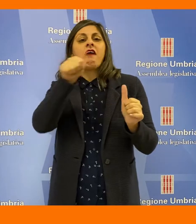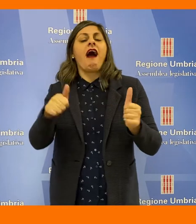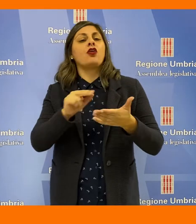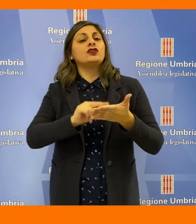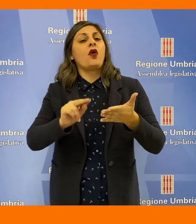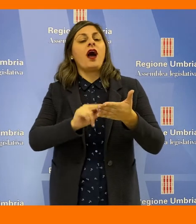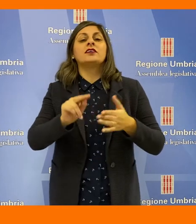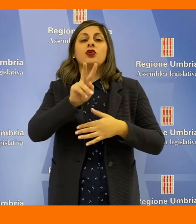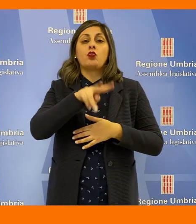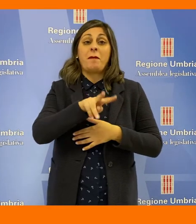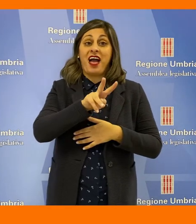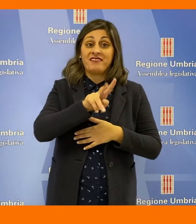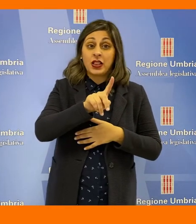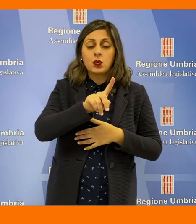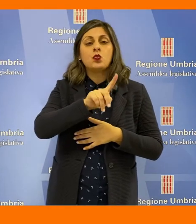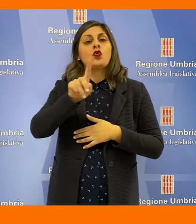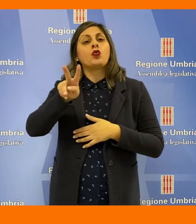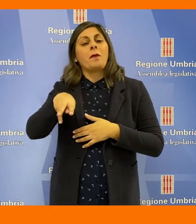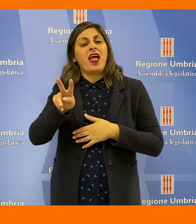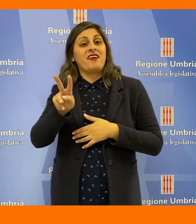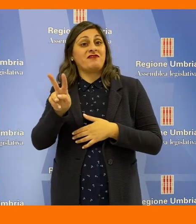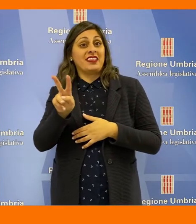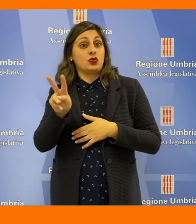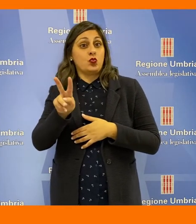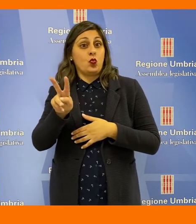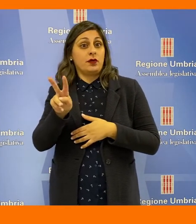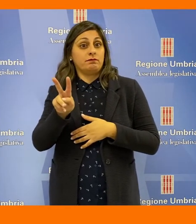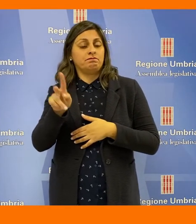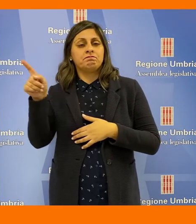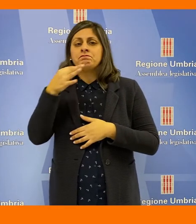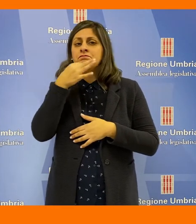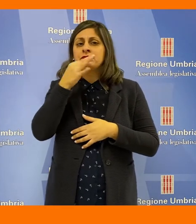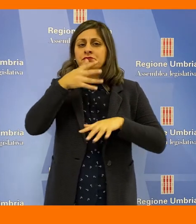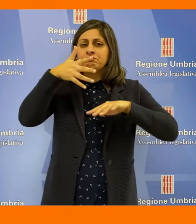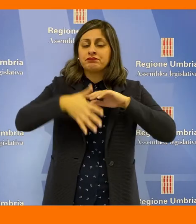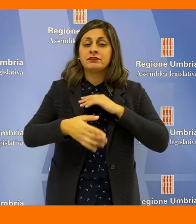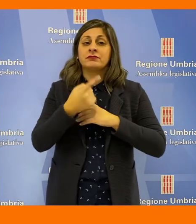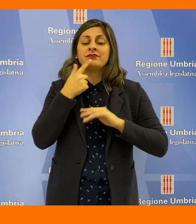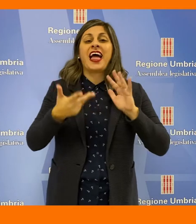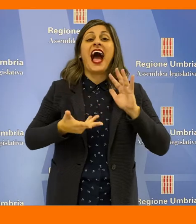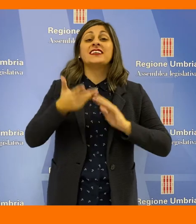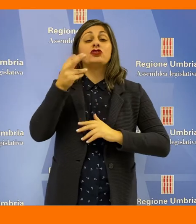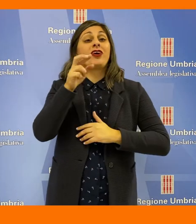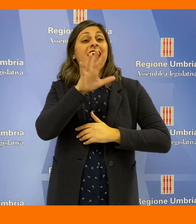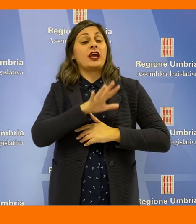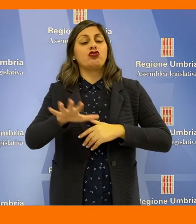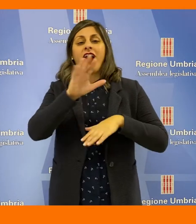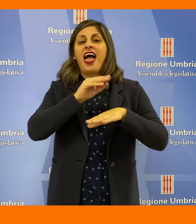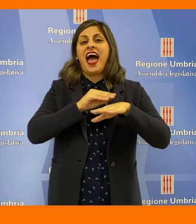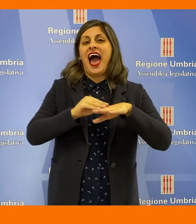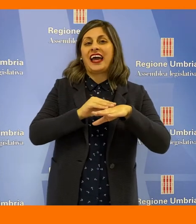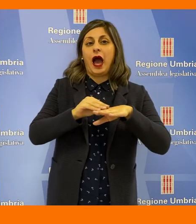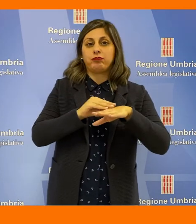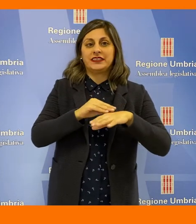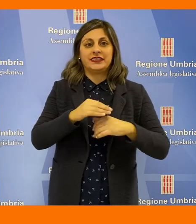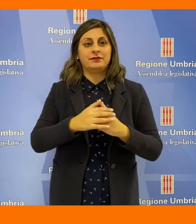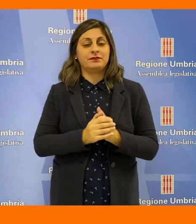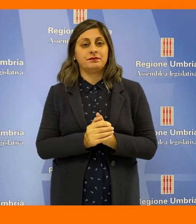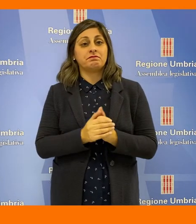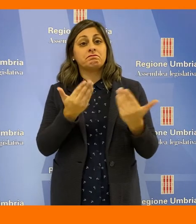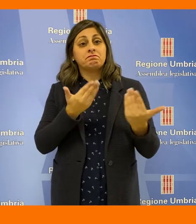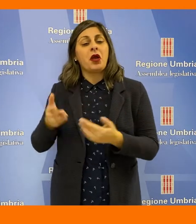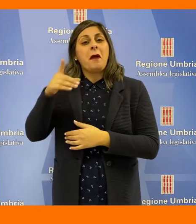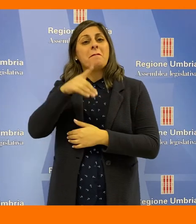formativa per l'anno scolastico 2021-2022, illustrato nei dettagli dall'assessore regionale